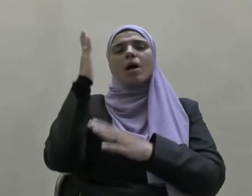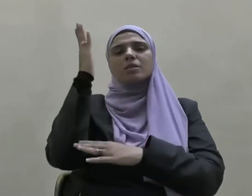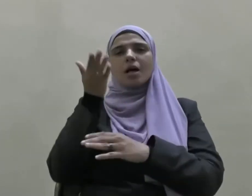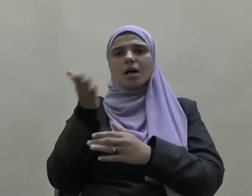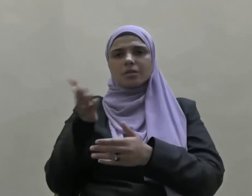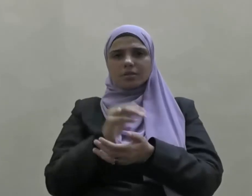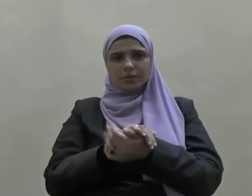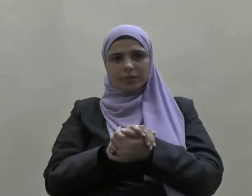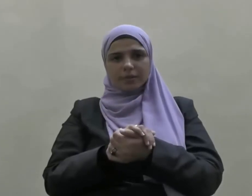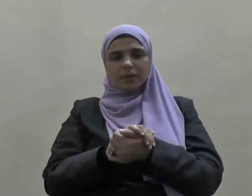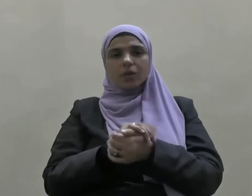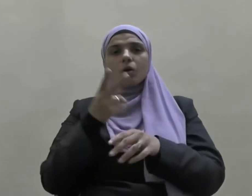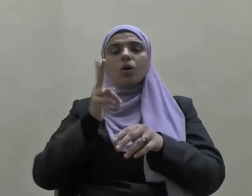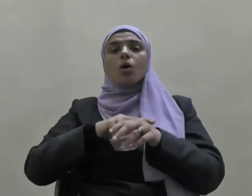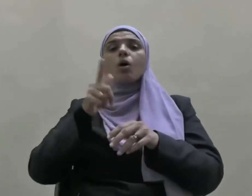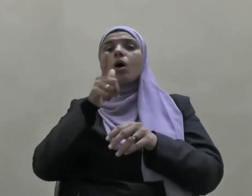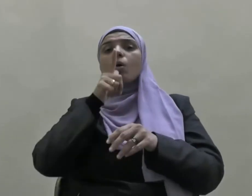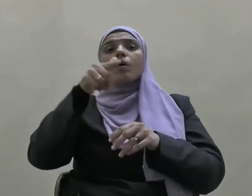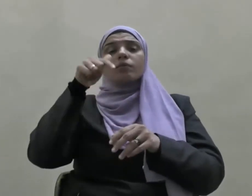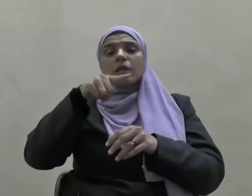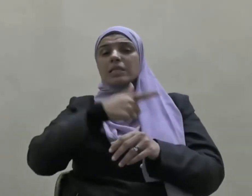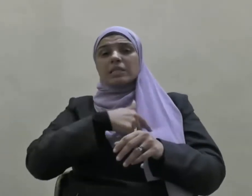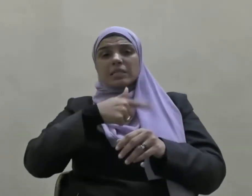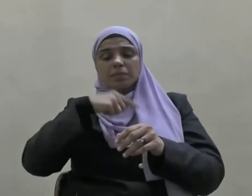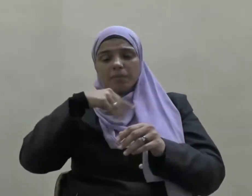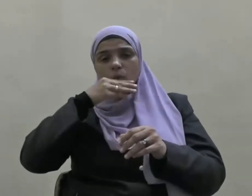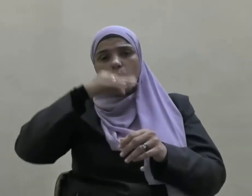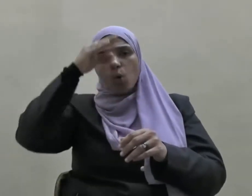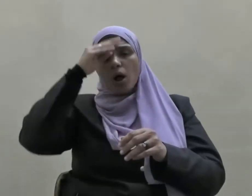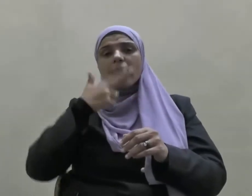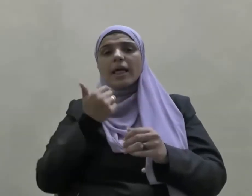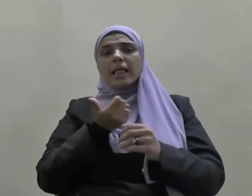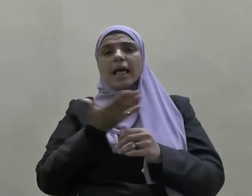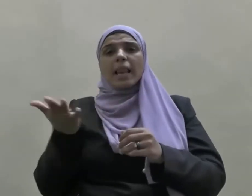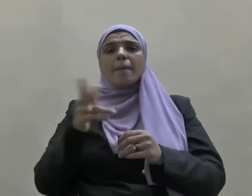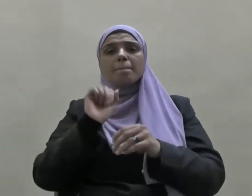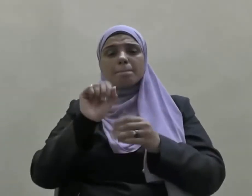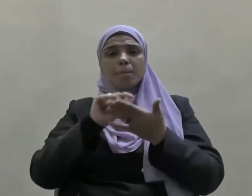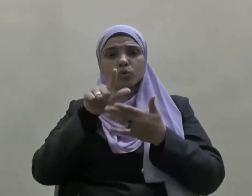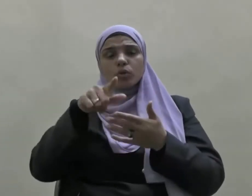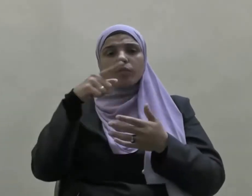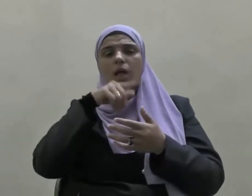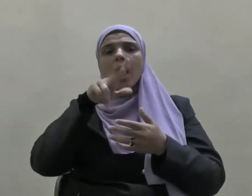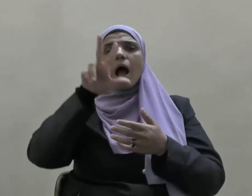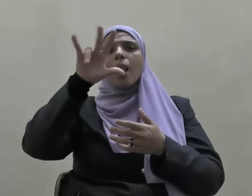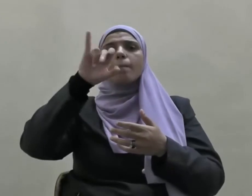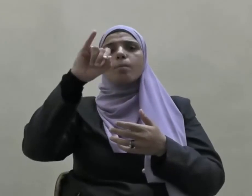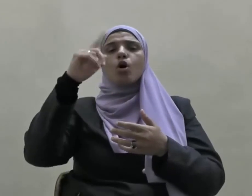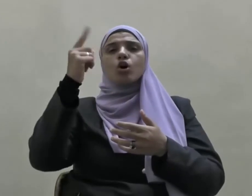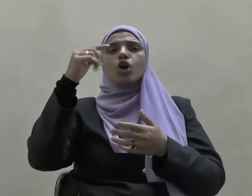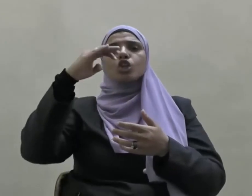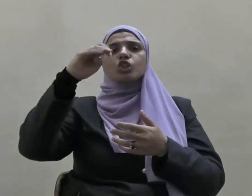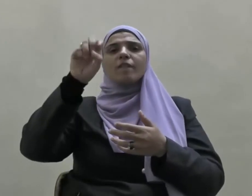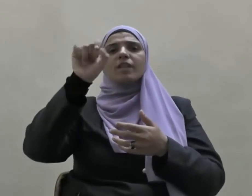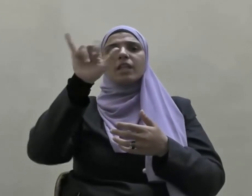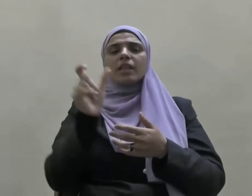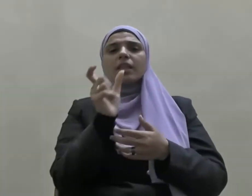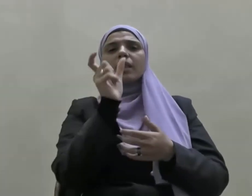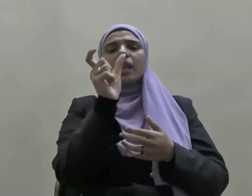على وجه الخصوص ولقد سماهم القرآن الكريم المرجفين لأن